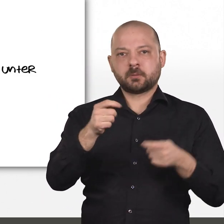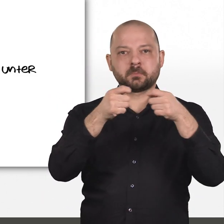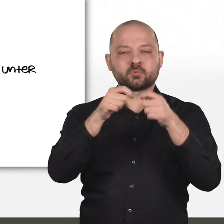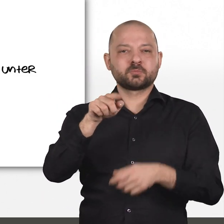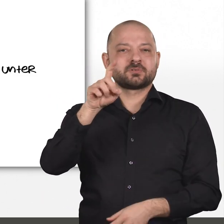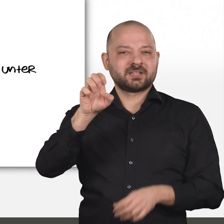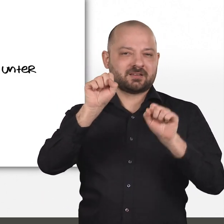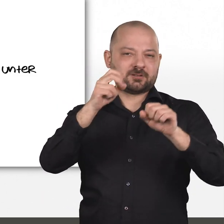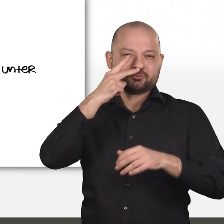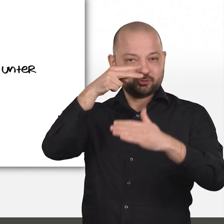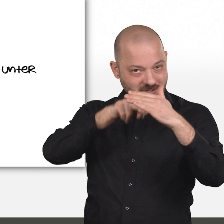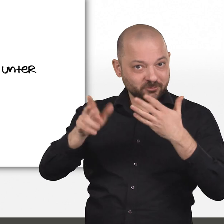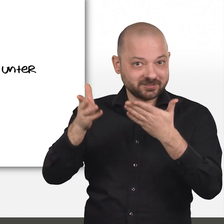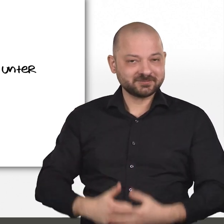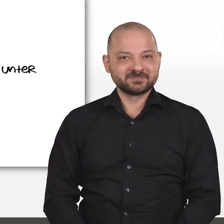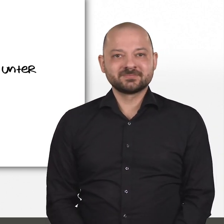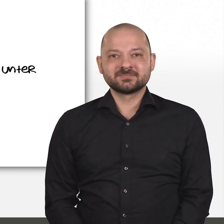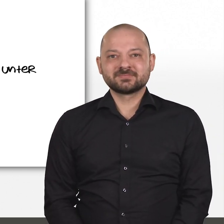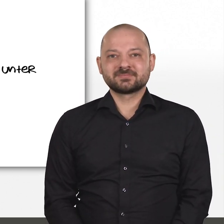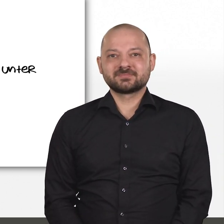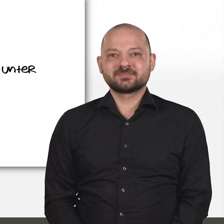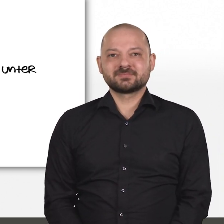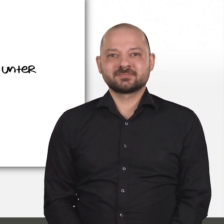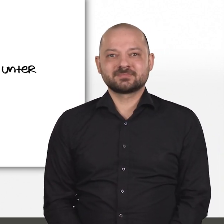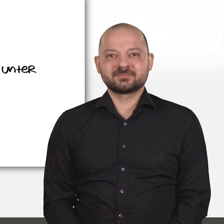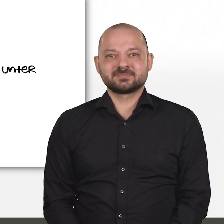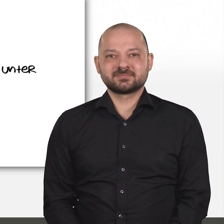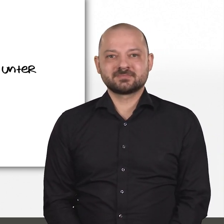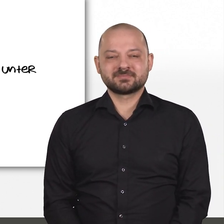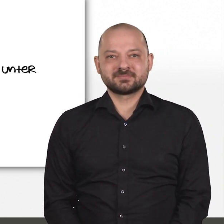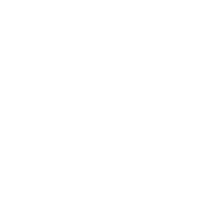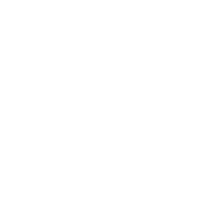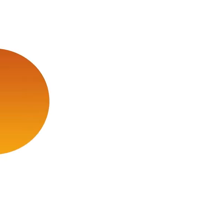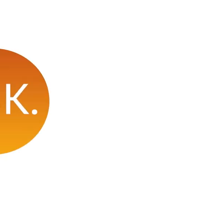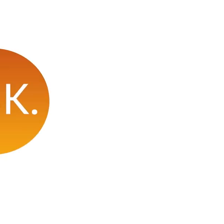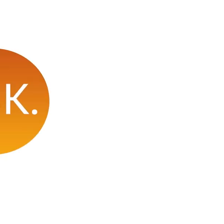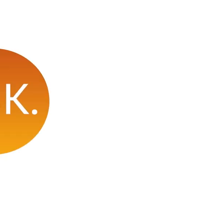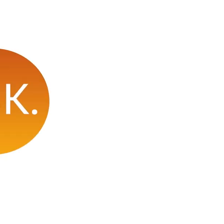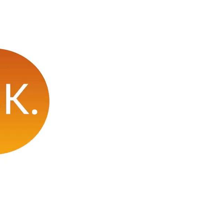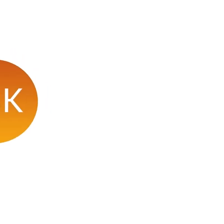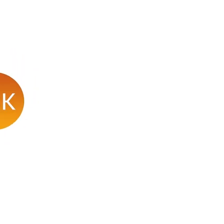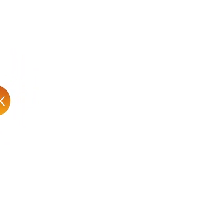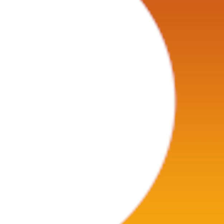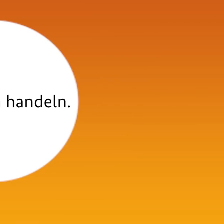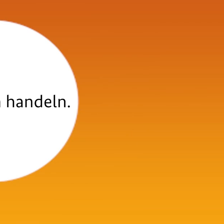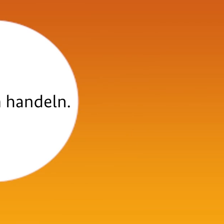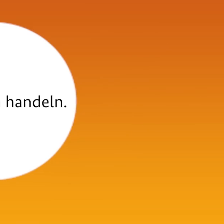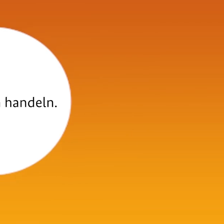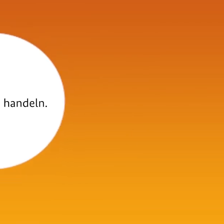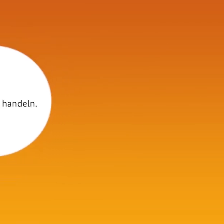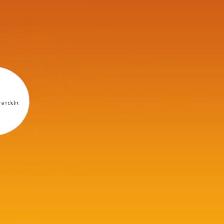Weitere Informationen finden Sie unter bbk.bund.de EINFES이 EINFES !"